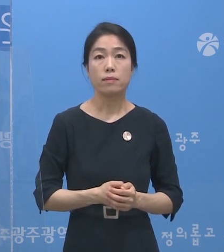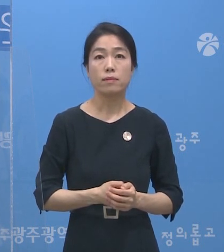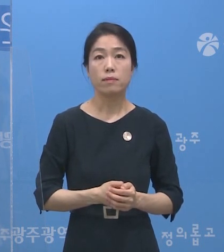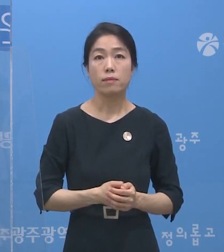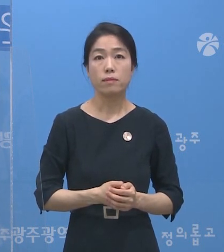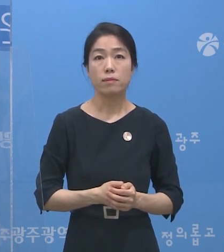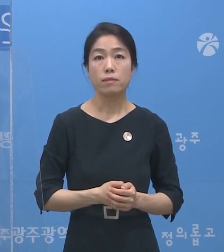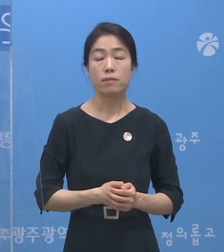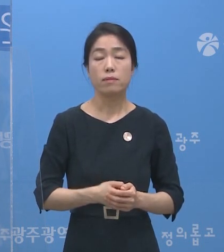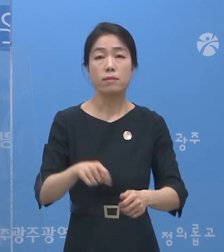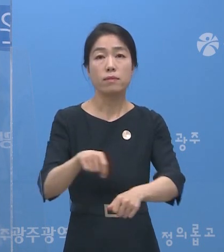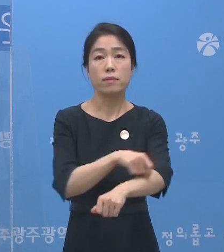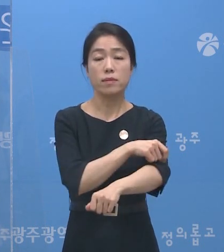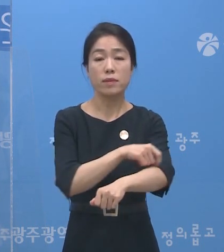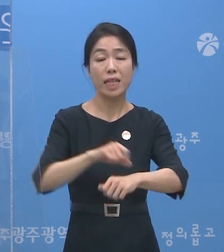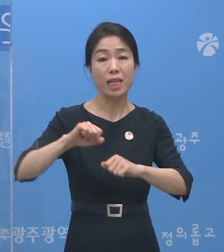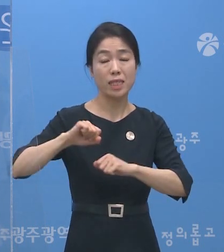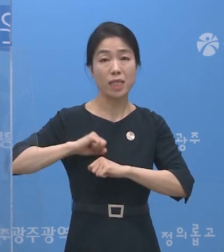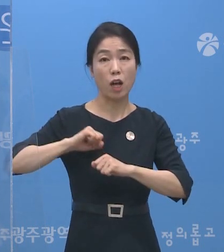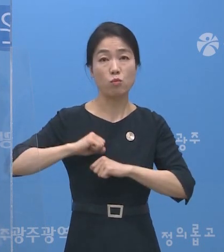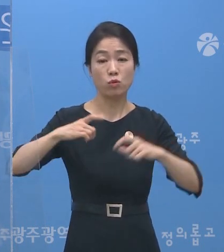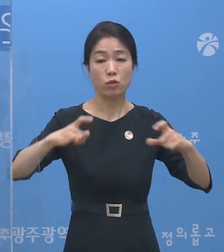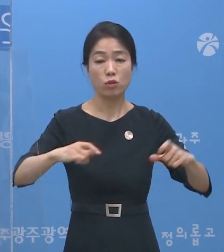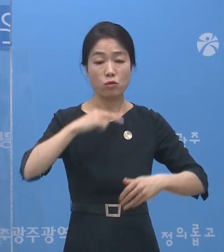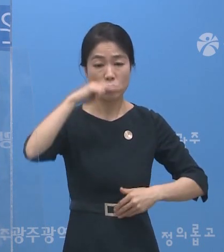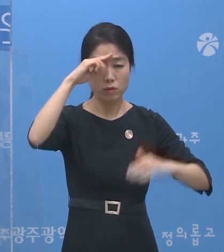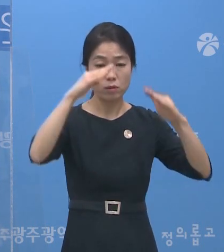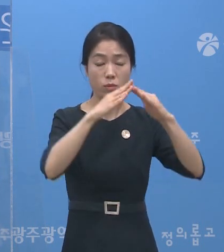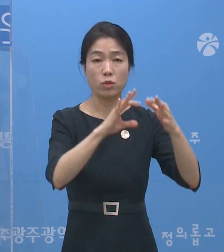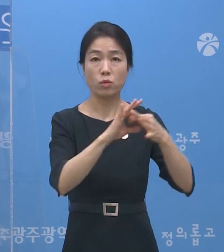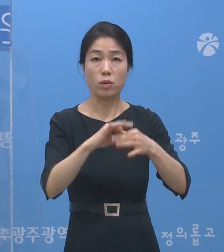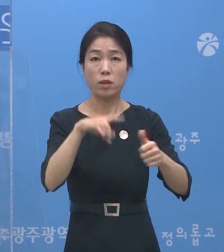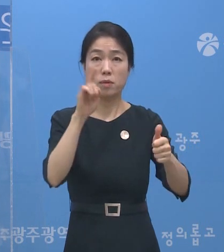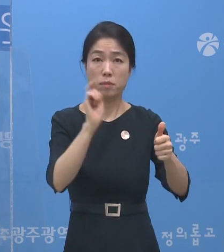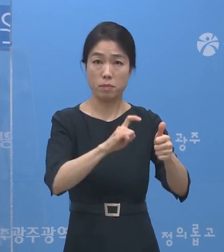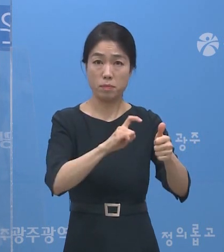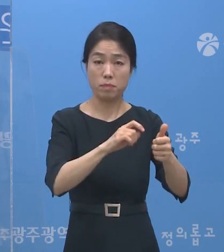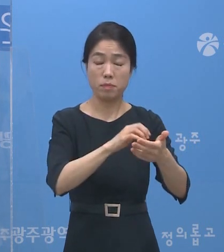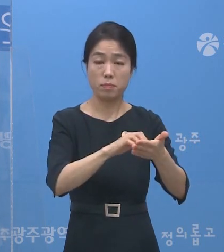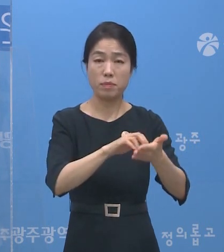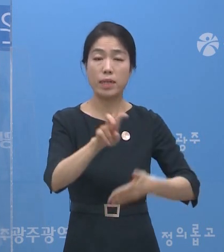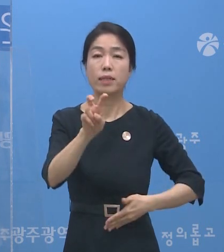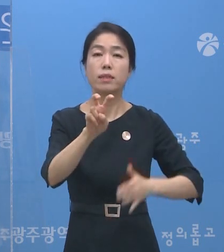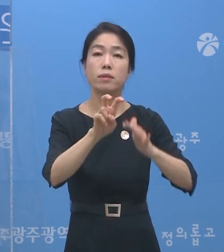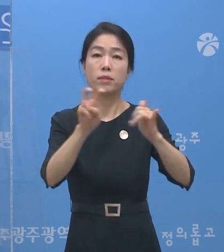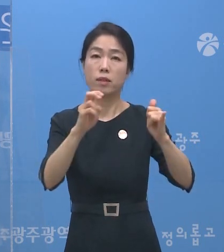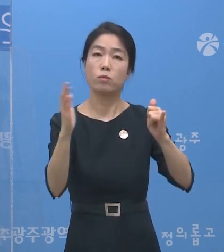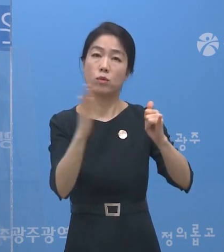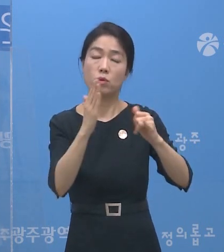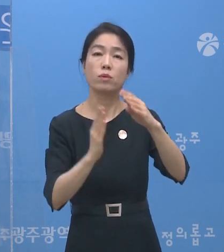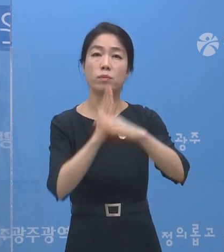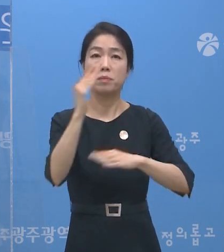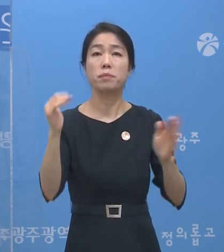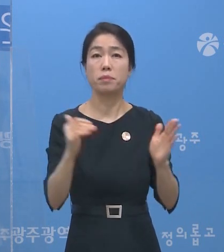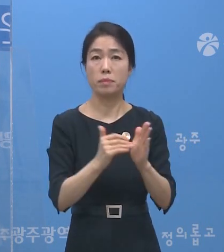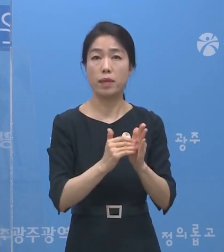특히 상무지구 유흥업소 관련 확진자가 20여 명 발생했습니다.